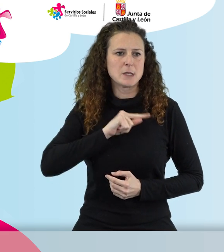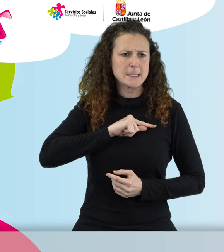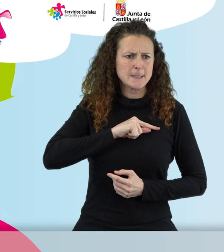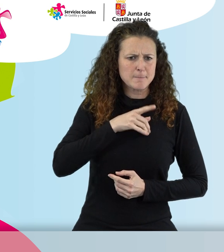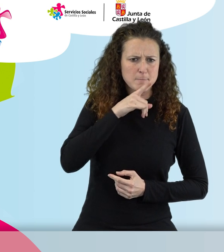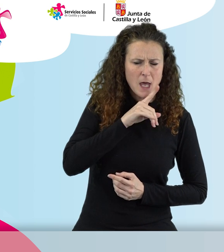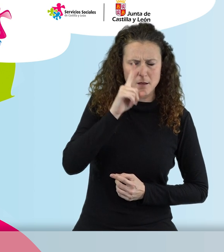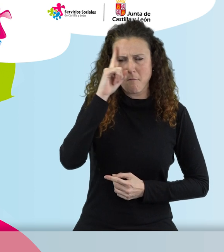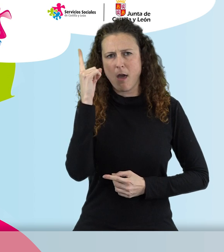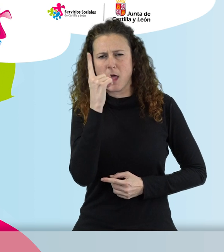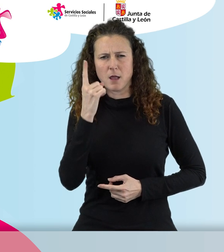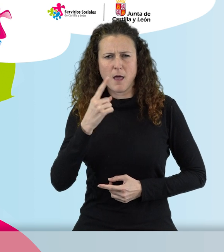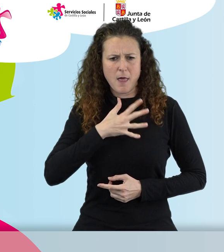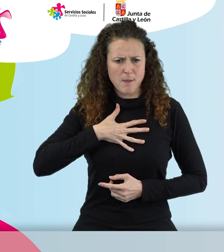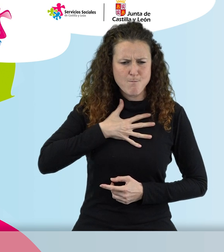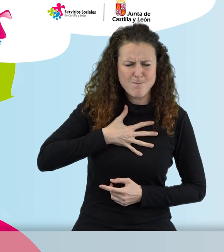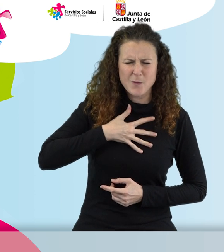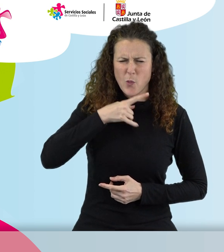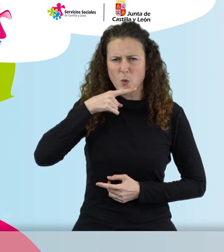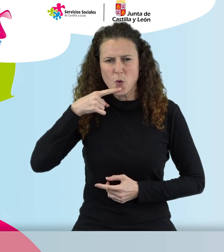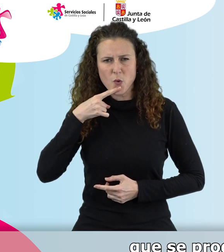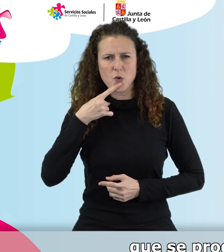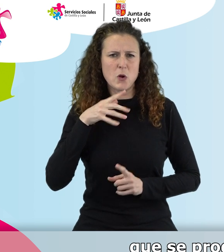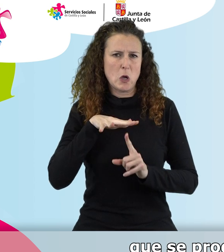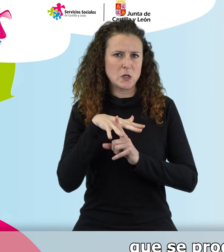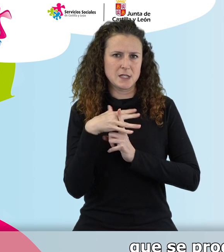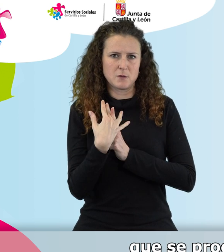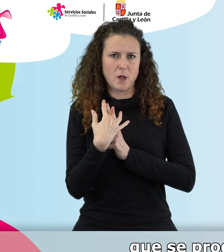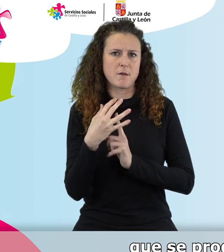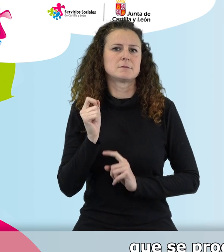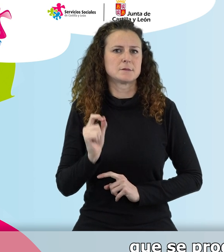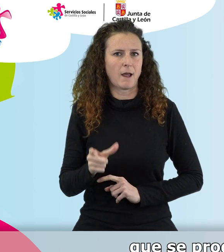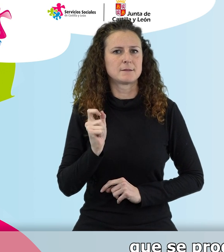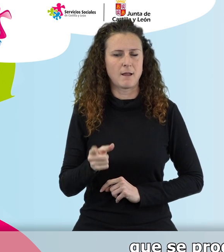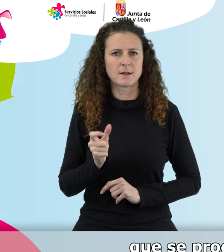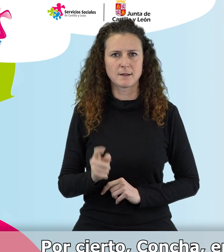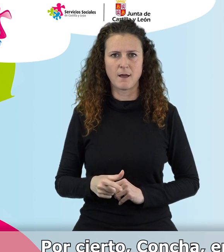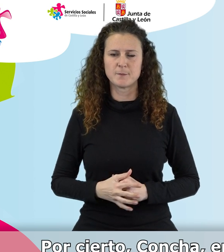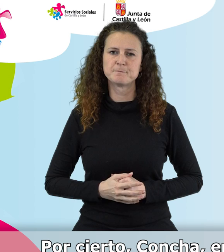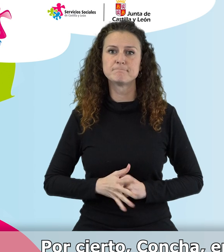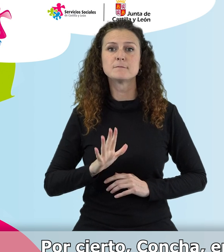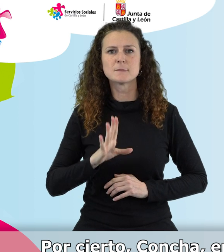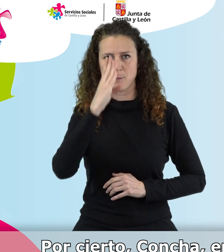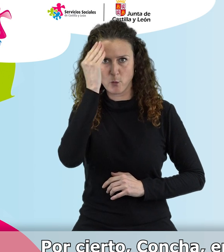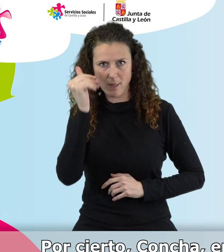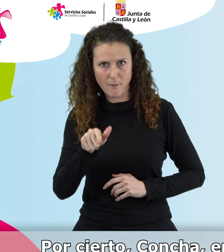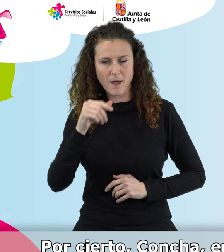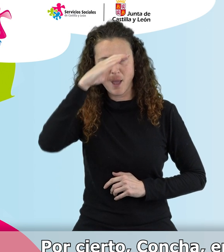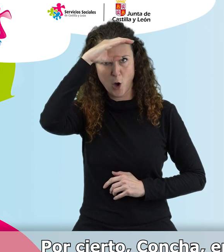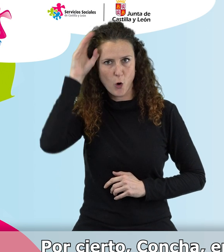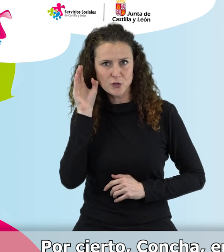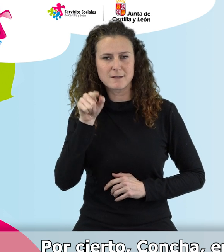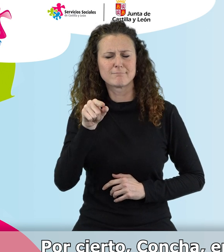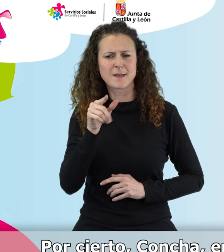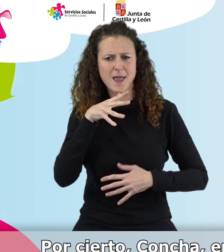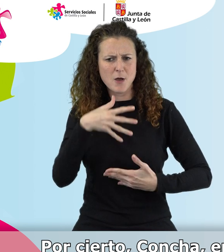mareada, con un dolor en el pecho. También son situaciones que se producen con cierta frecuencia. Por cierto, Concha, en este